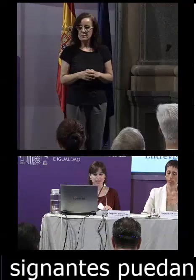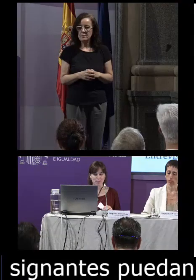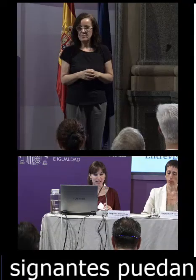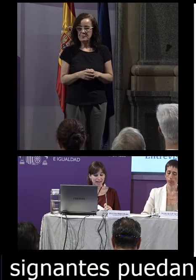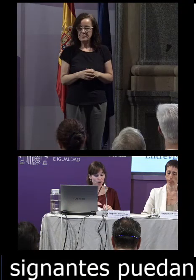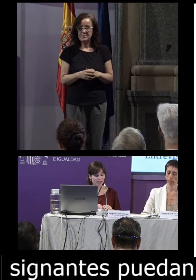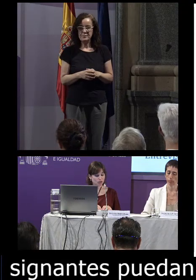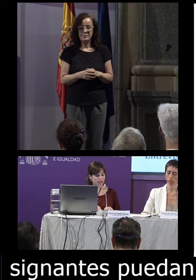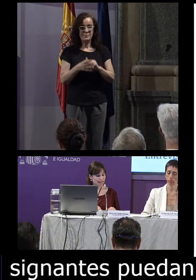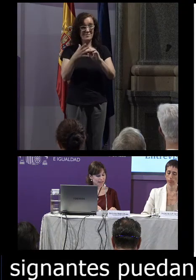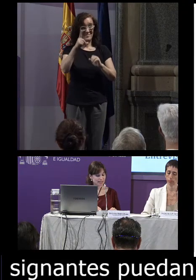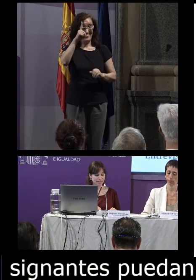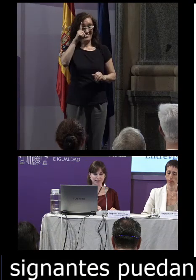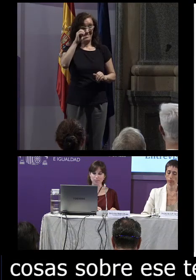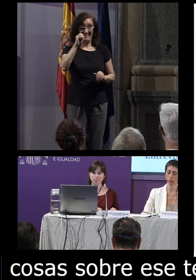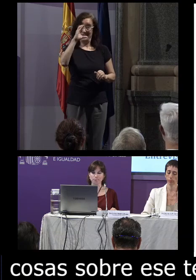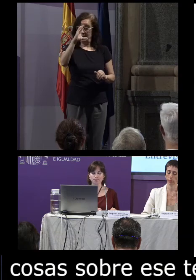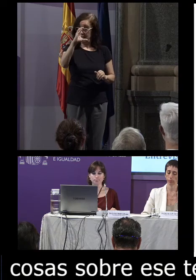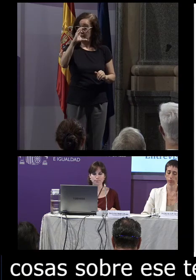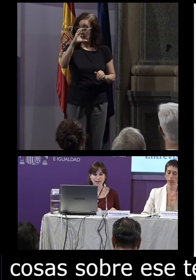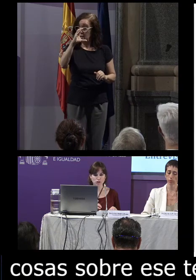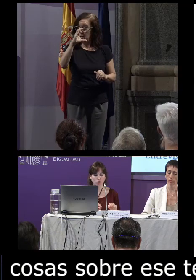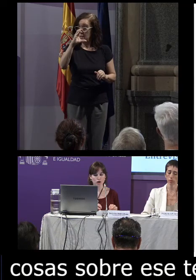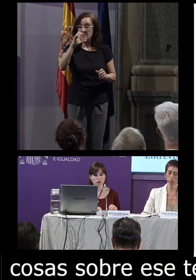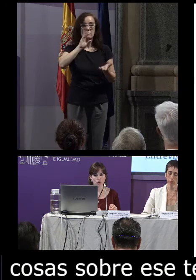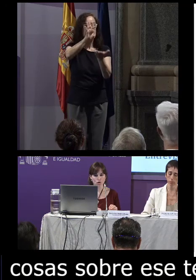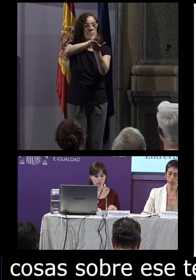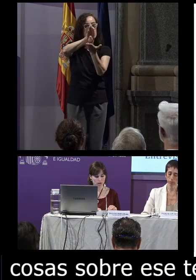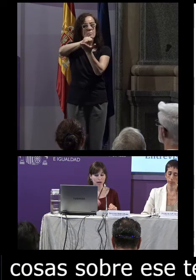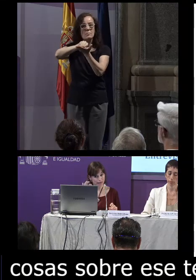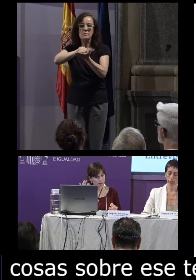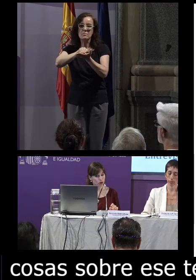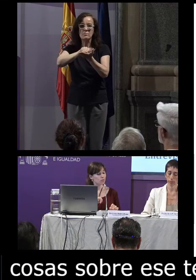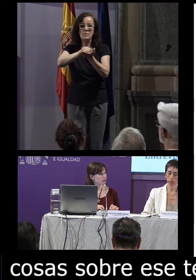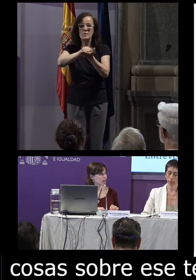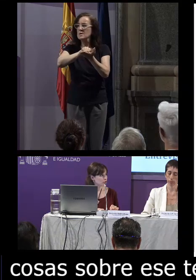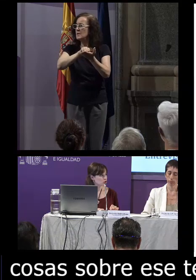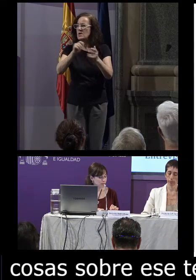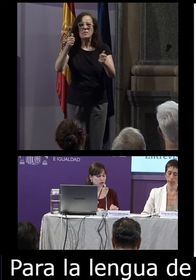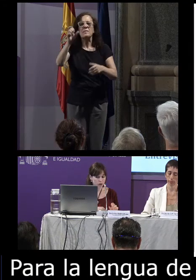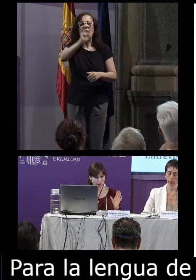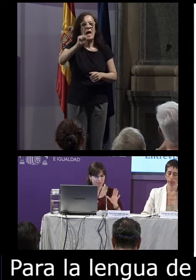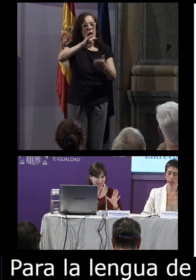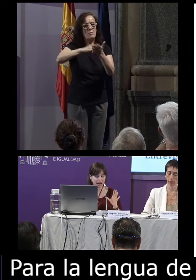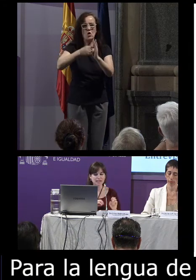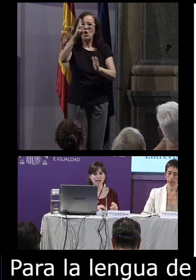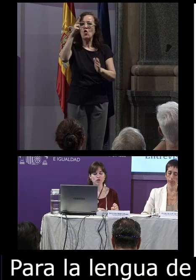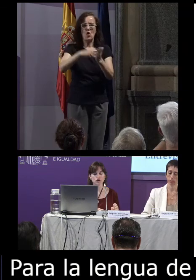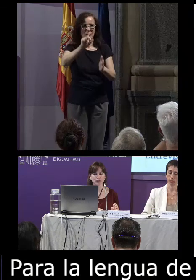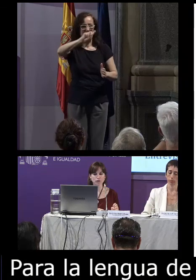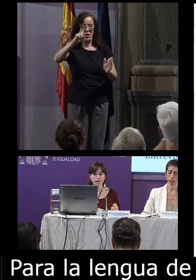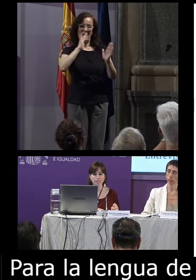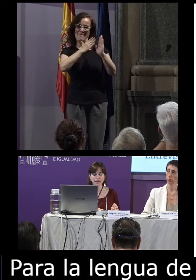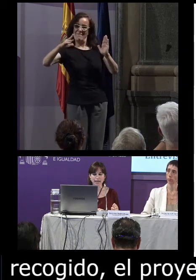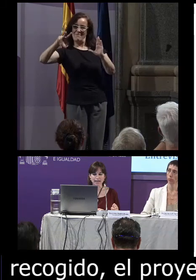para la lengua de signos catalana hemos recogido el proyecto empezó en el año 2012 a finales del año